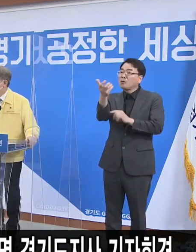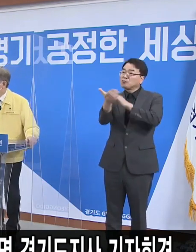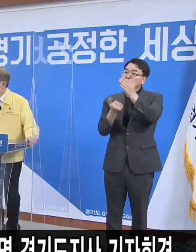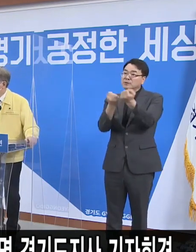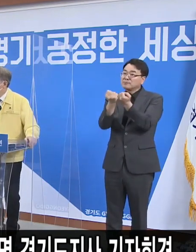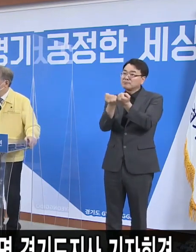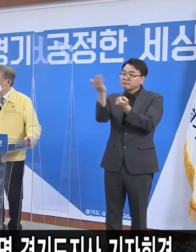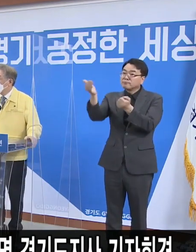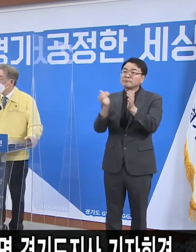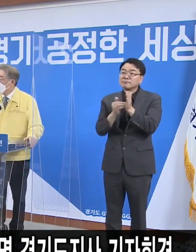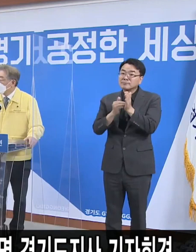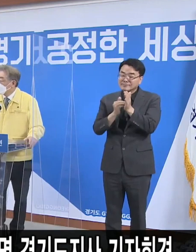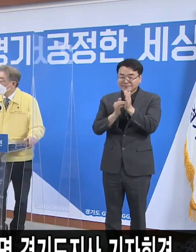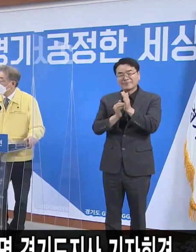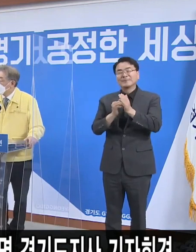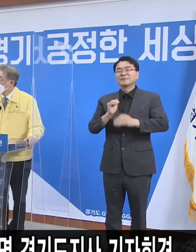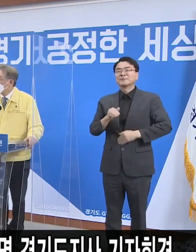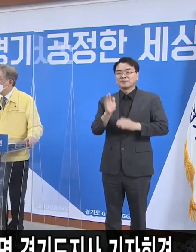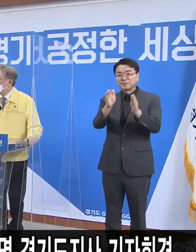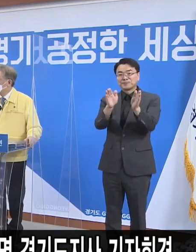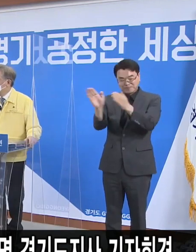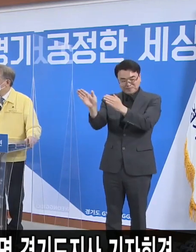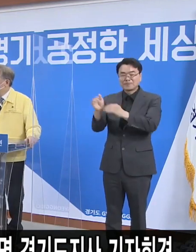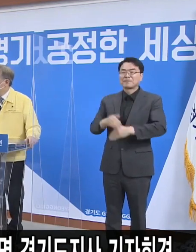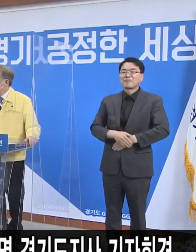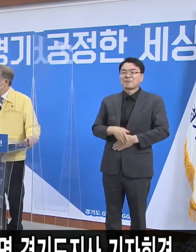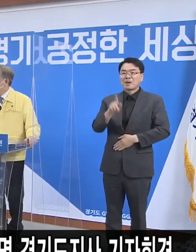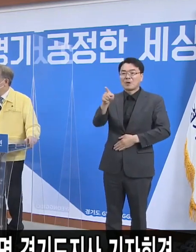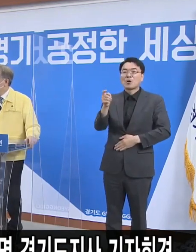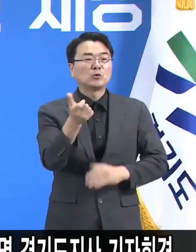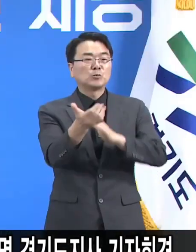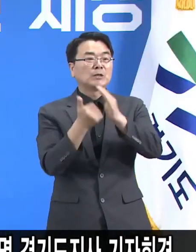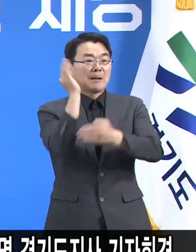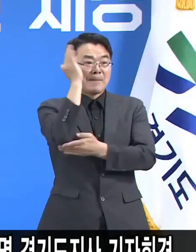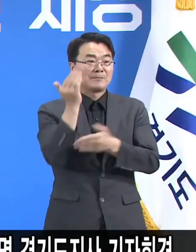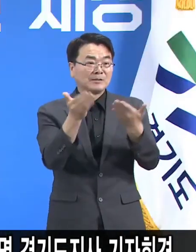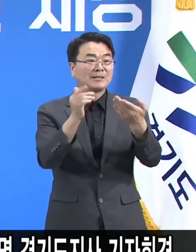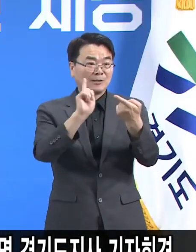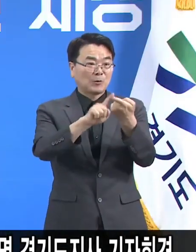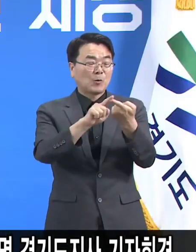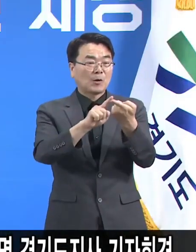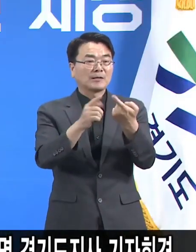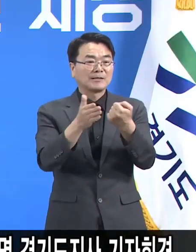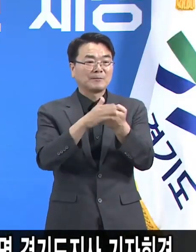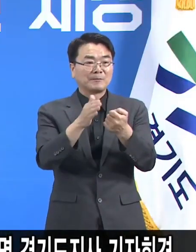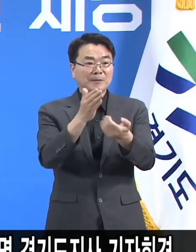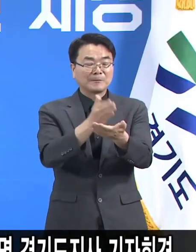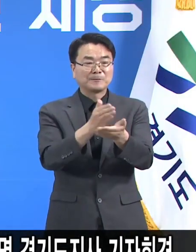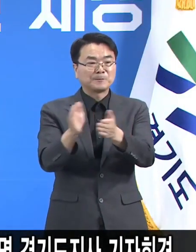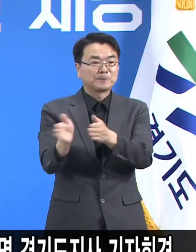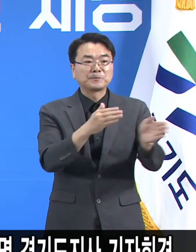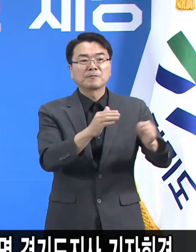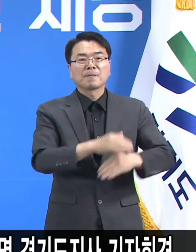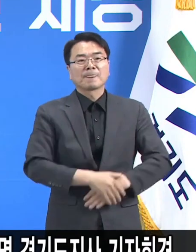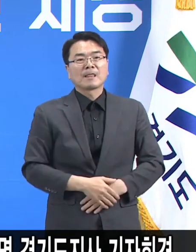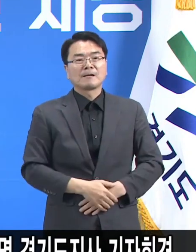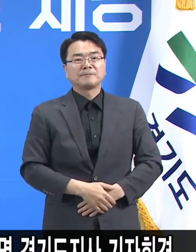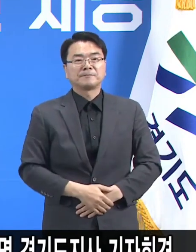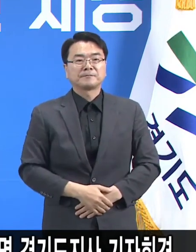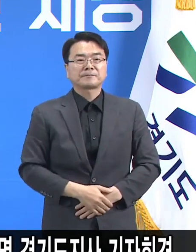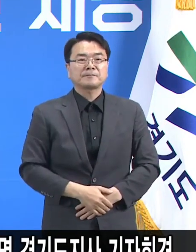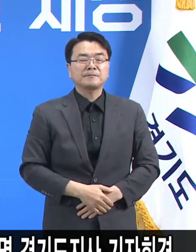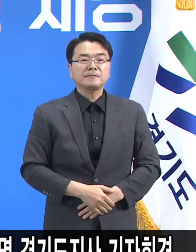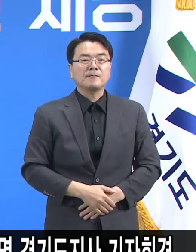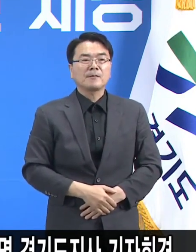이미 설명을 드렸고요. 지원국 기자님 질문은 제가 아까 말씀을 드렸습니다. 미디오펜의 김기태